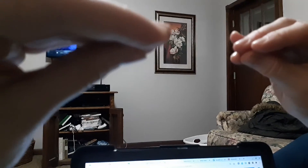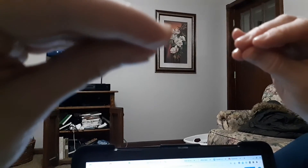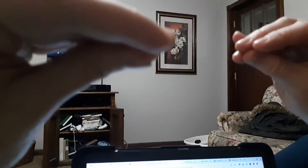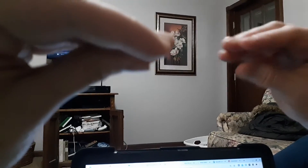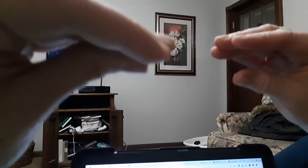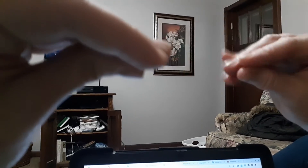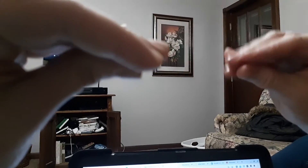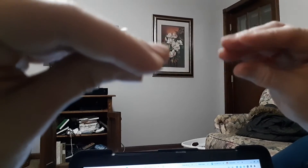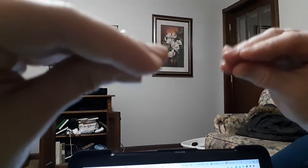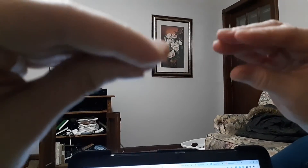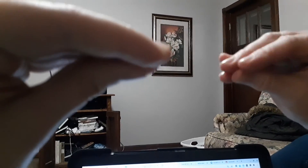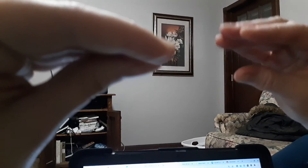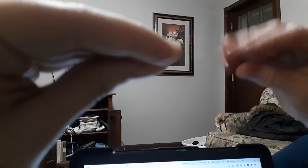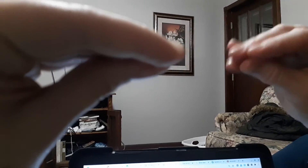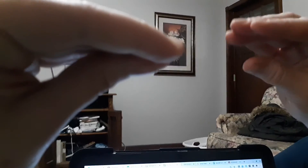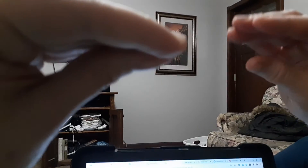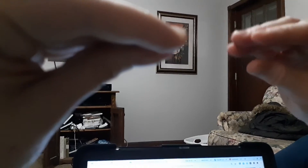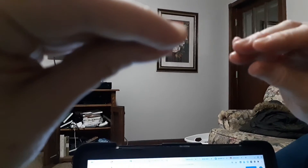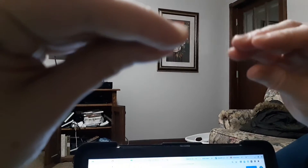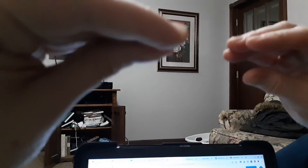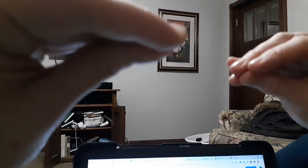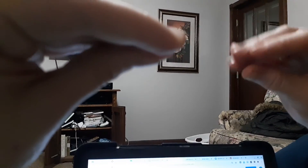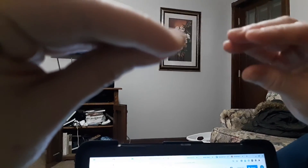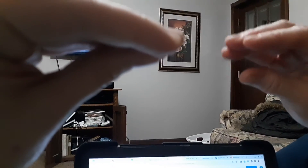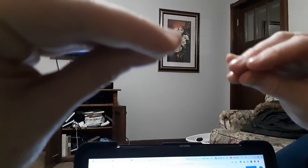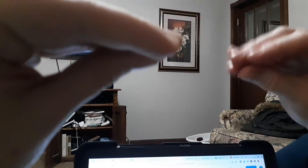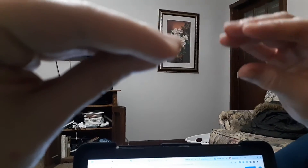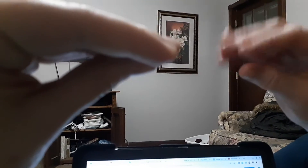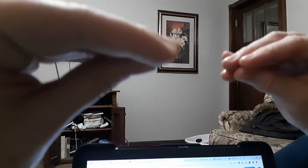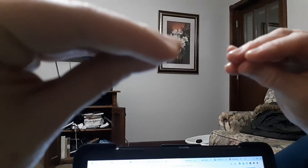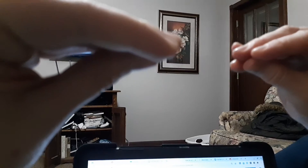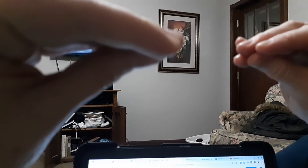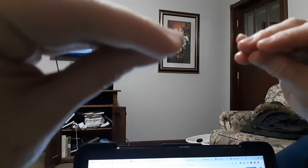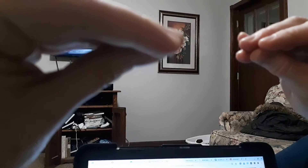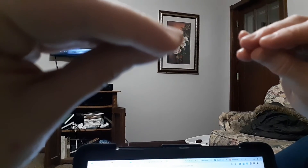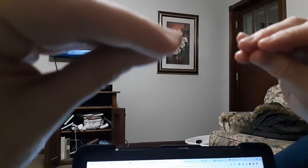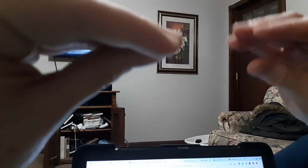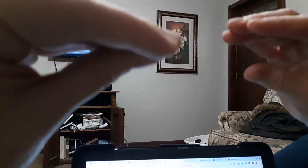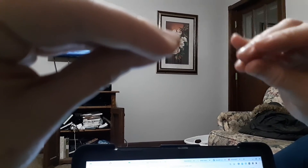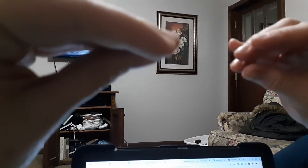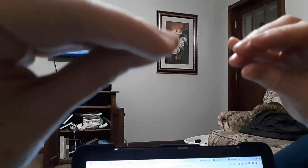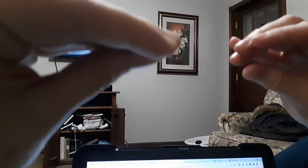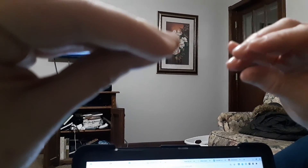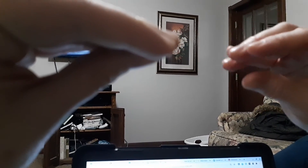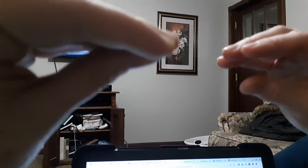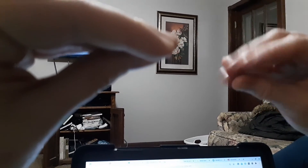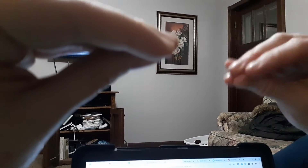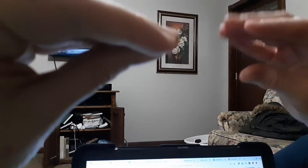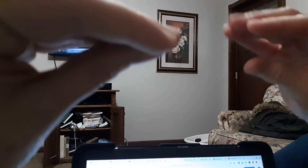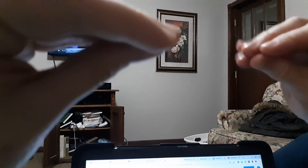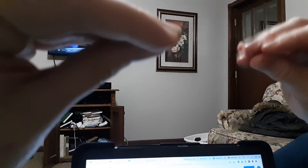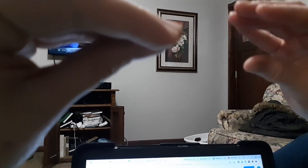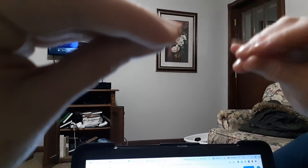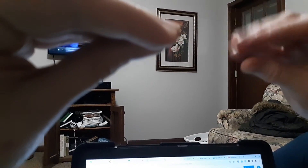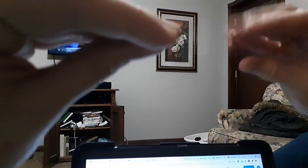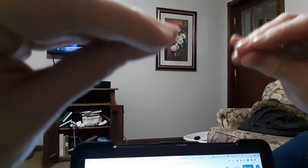Oh, mira la hora. Tengo que irme. Encantada de consorte.